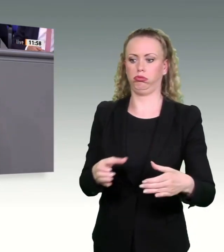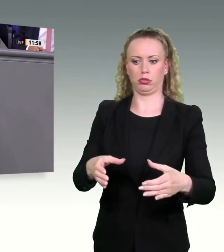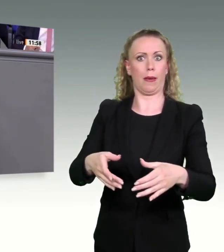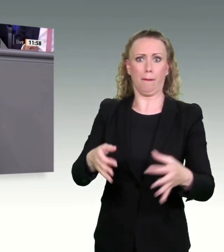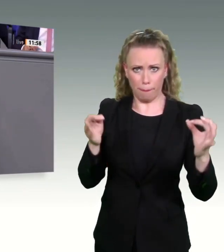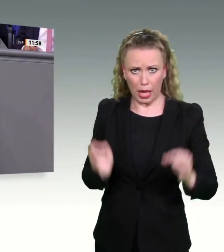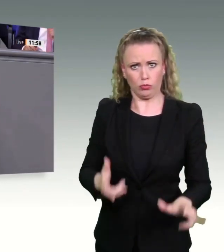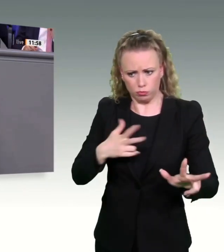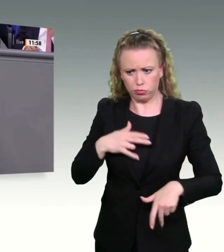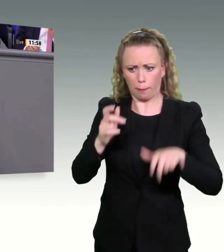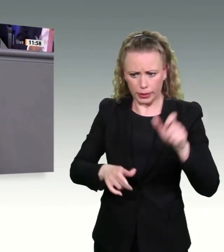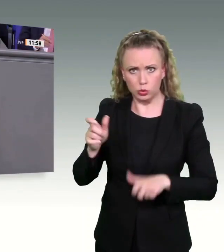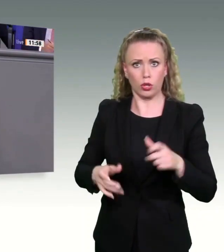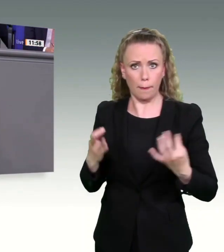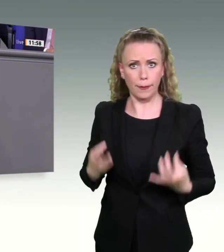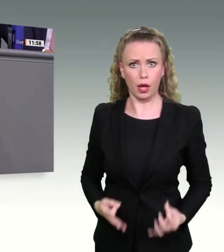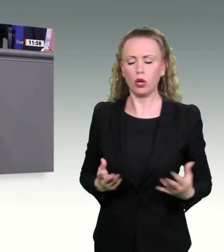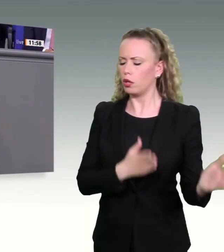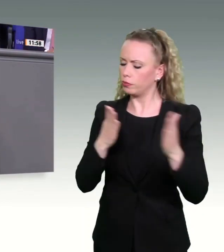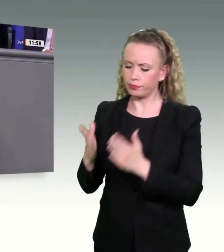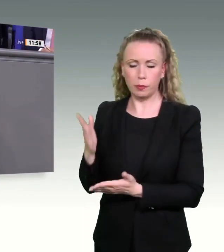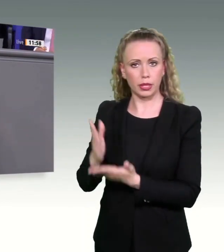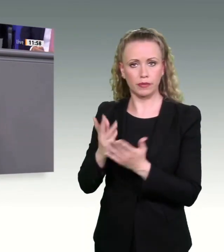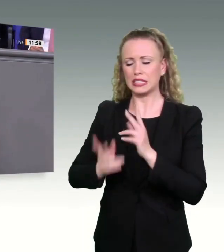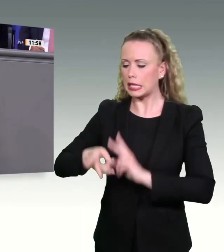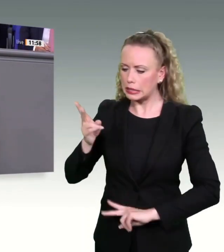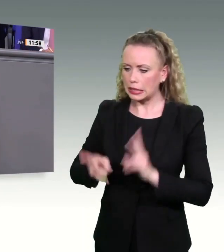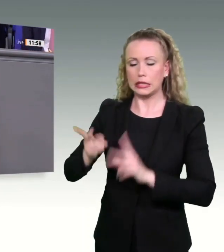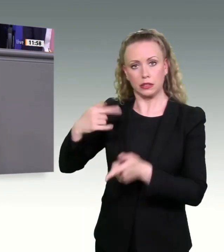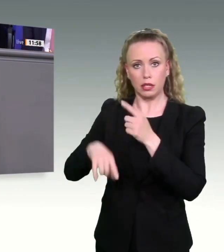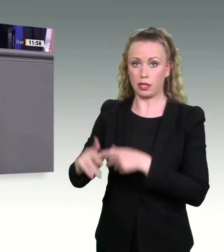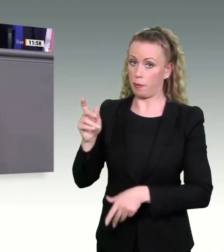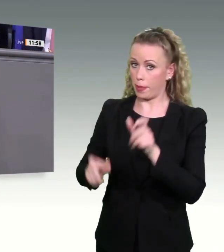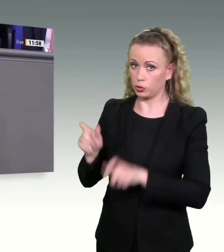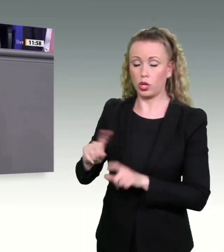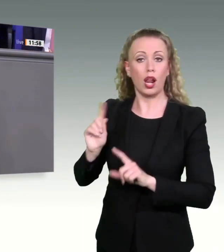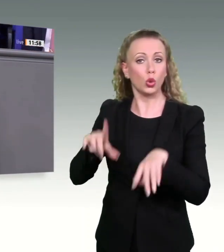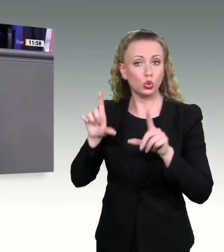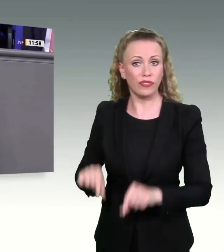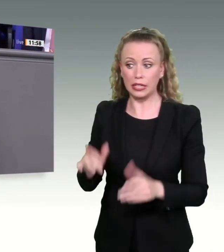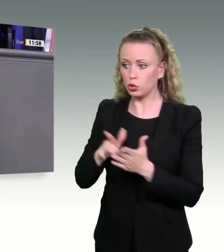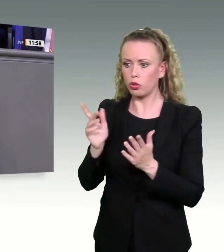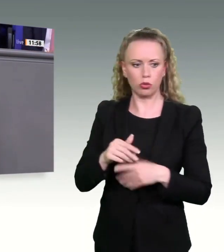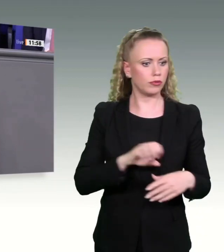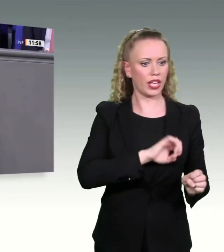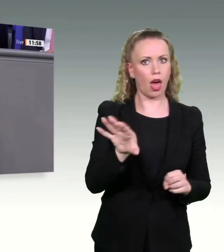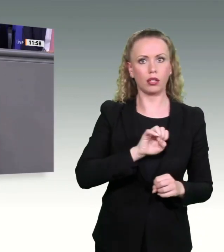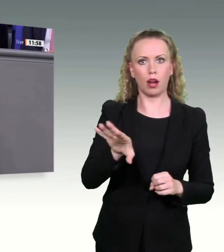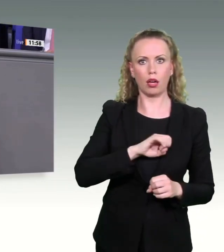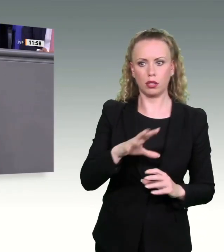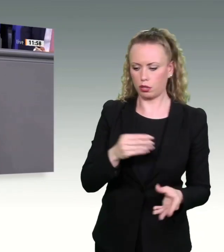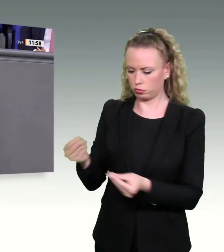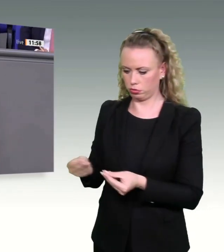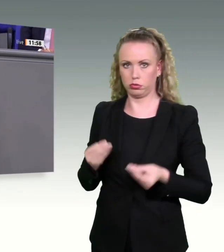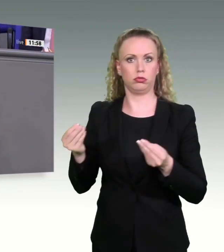noch schlimmer, es mangelt am Ende auch an den Gerichten, an Personal, sodass nach Klagen nicht über die Verfahren entschieden werden wird. Und da wollen wir rangehen.